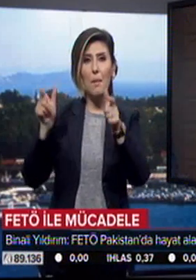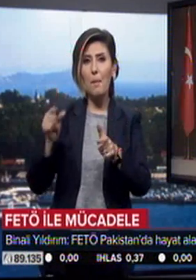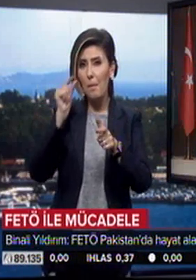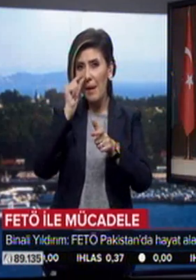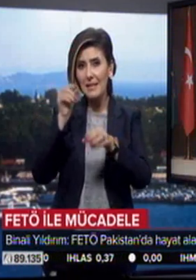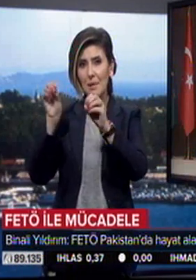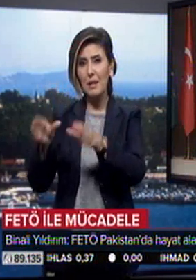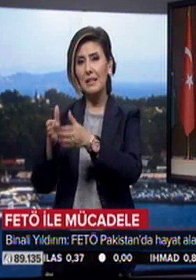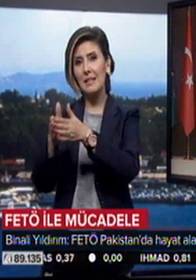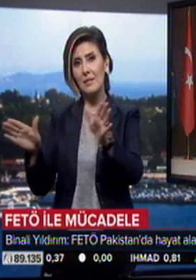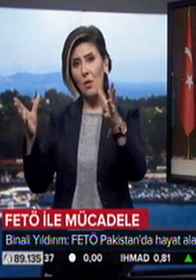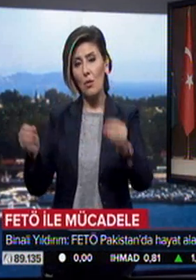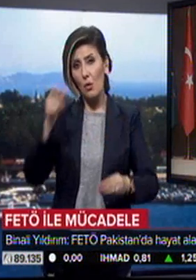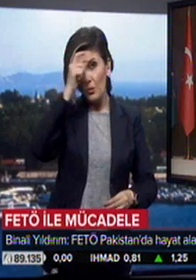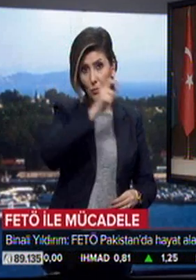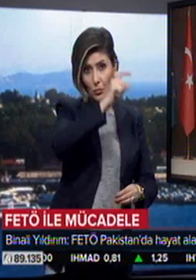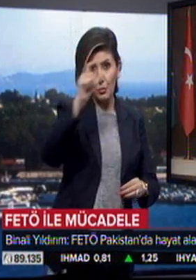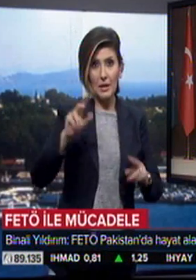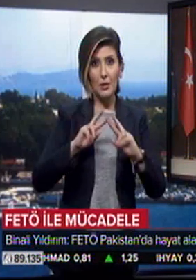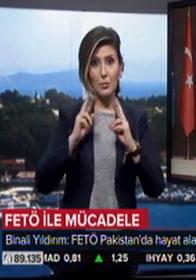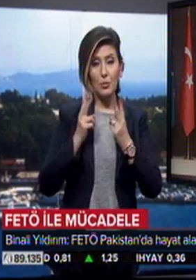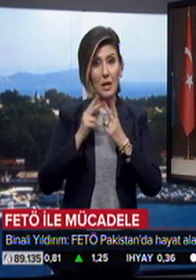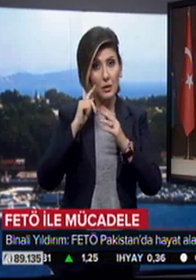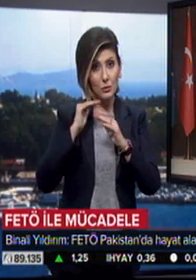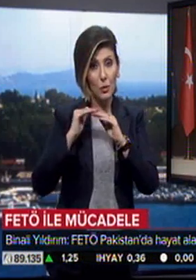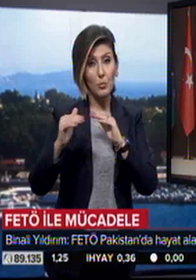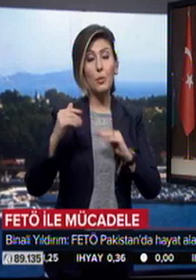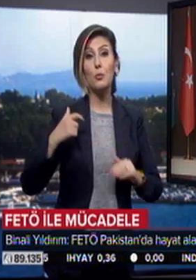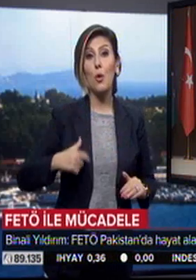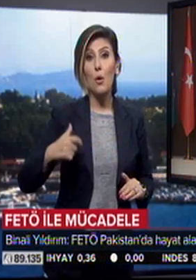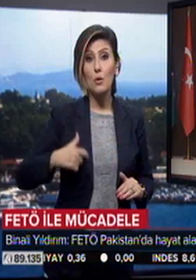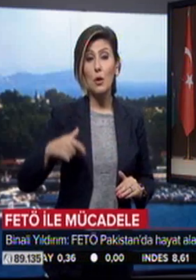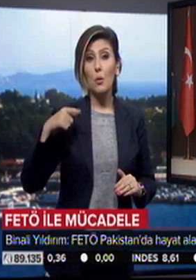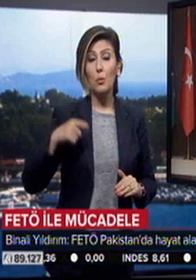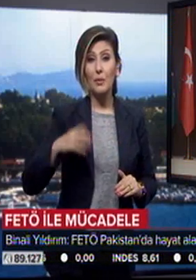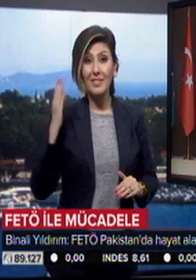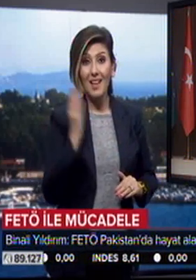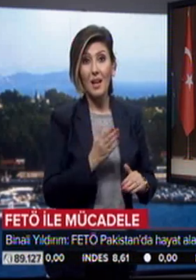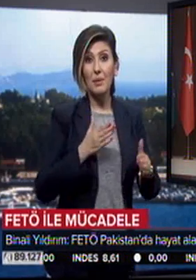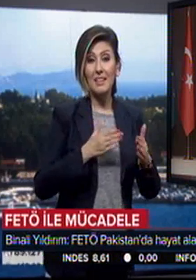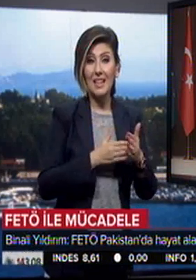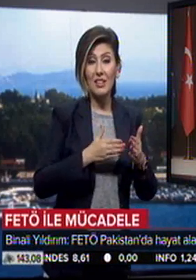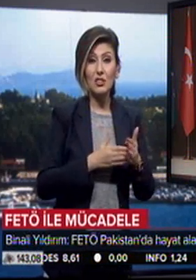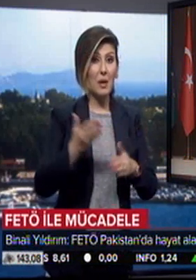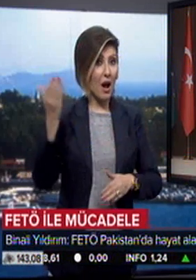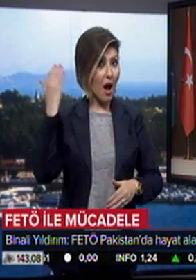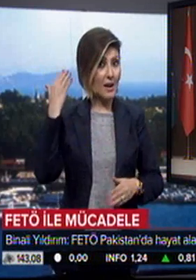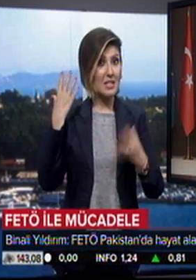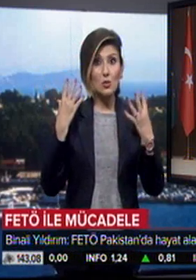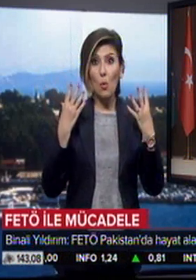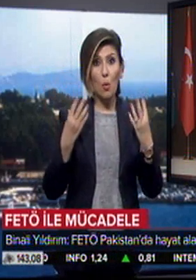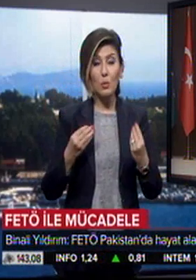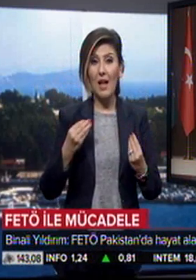edecektir. Türkiye dünya toplumunu özellikle bu darbe girişiminin arkasında